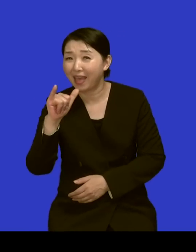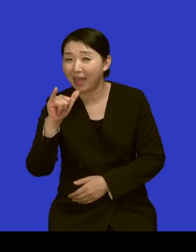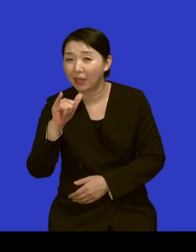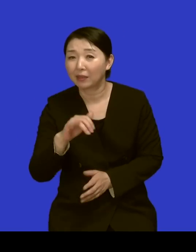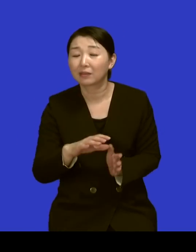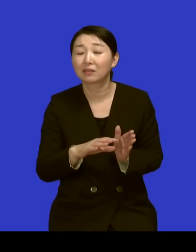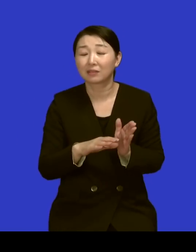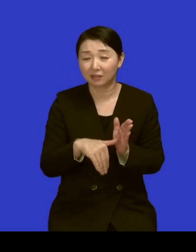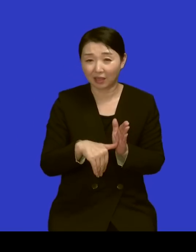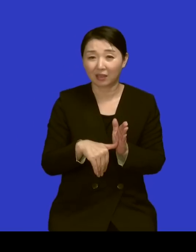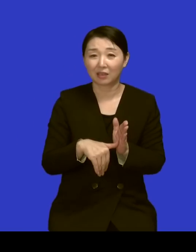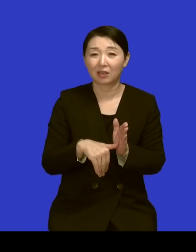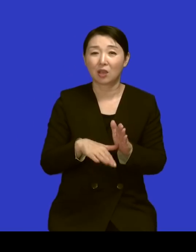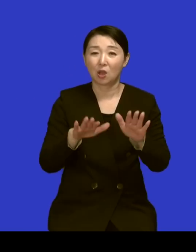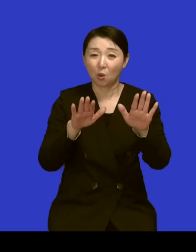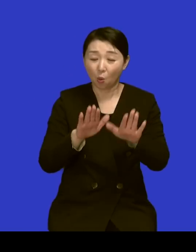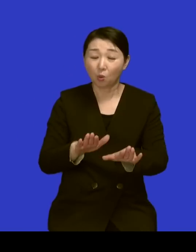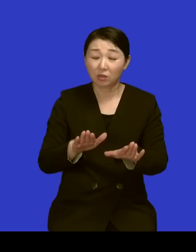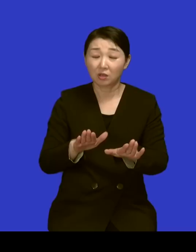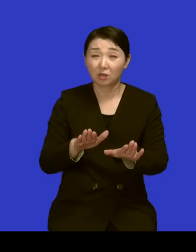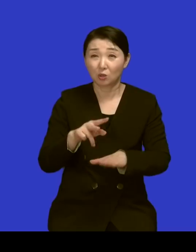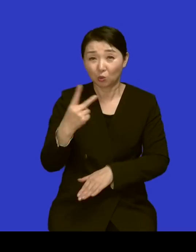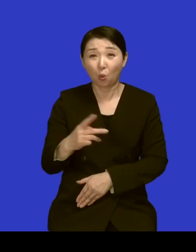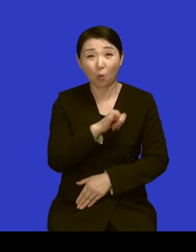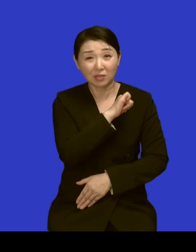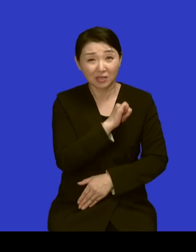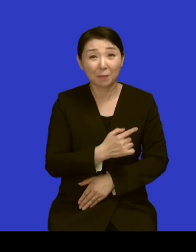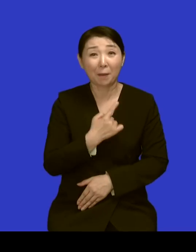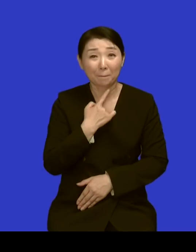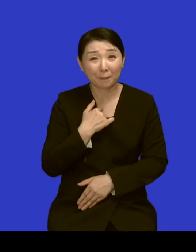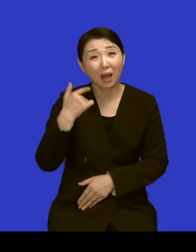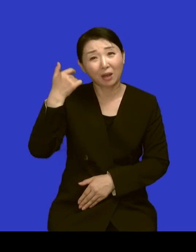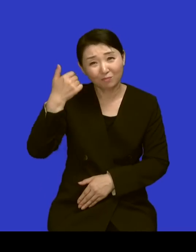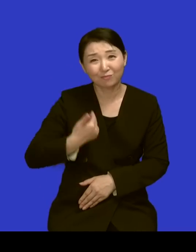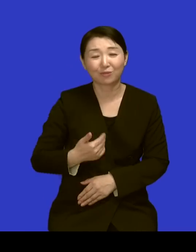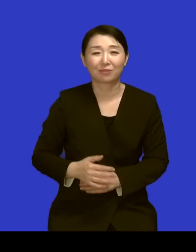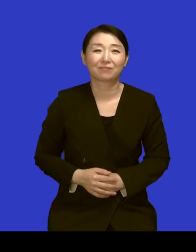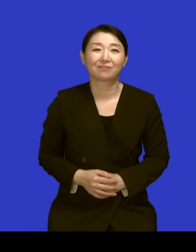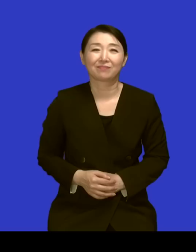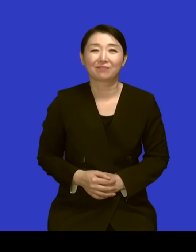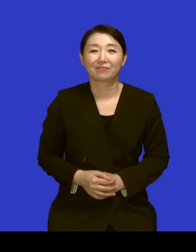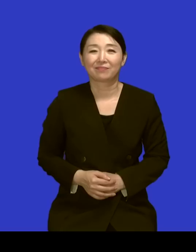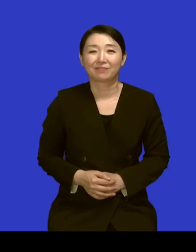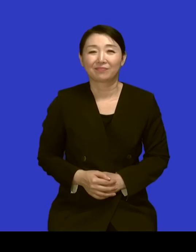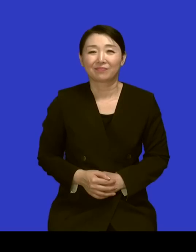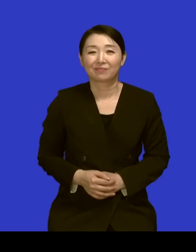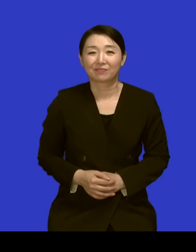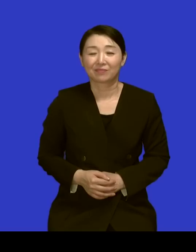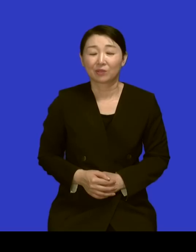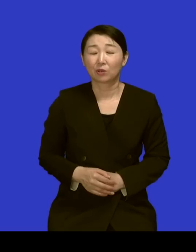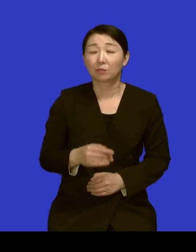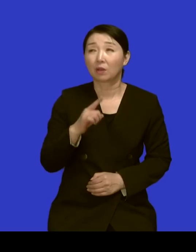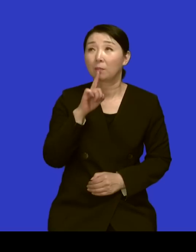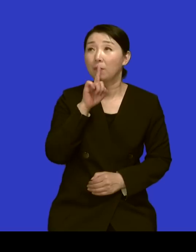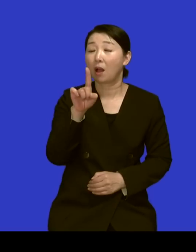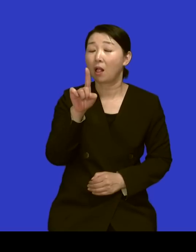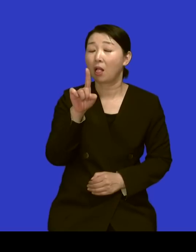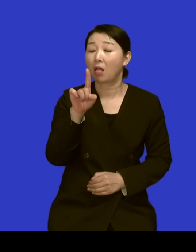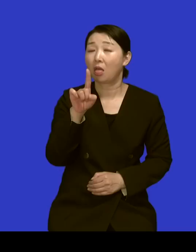오늘도 참아봤느냐예요 아 오늘도 참아봤느냐 참아봤느냐 그럼 할 말이 없어요 네 그래서